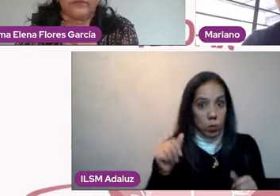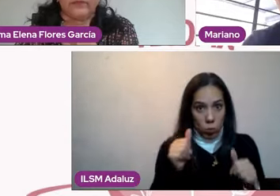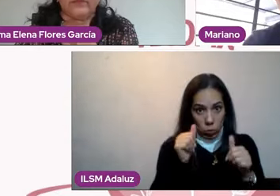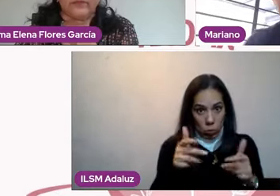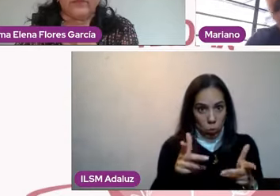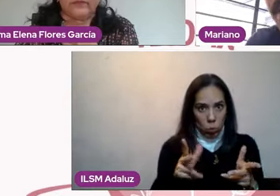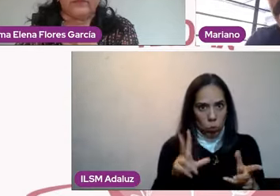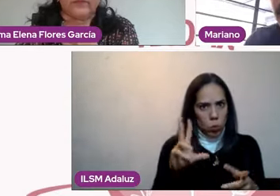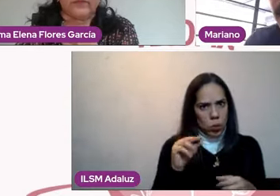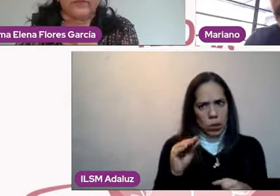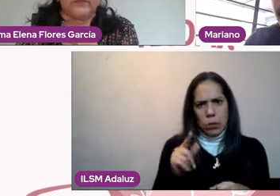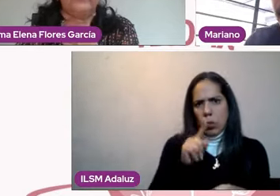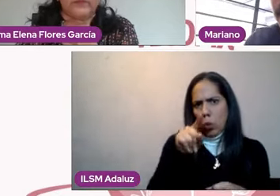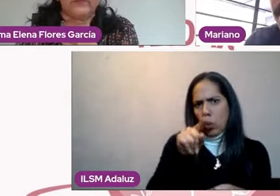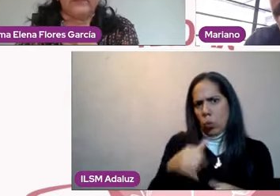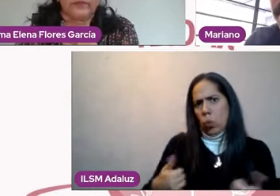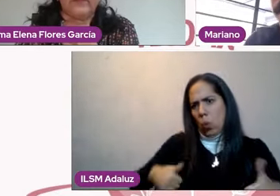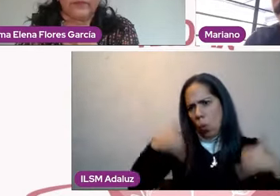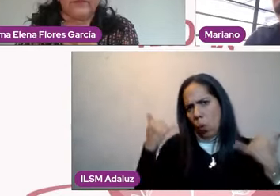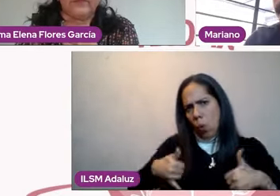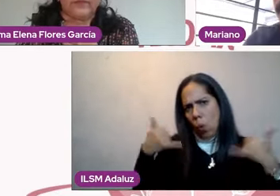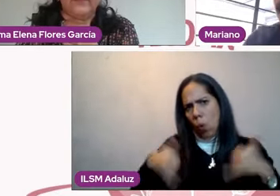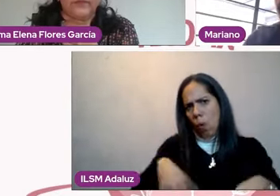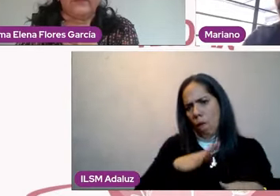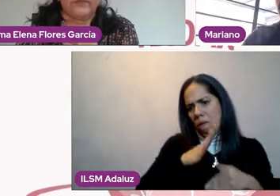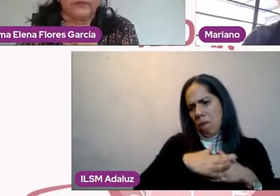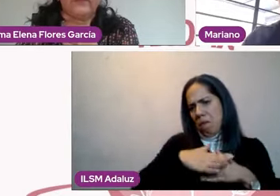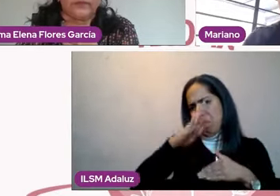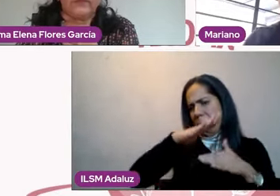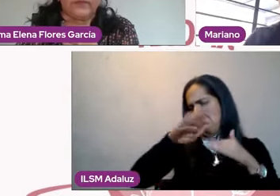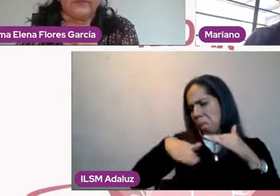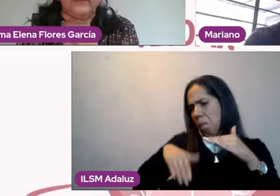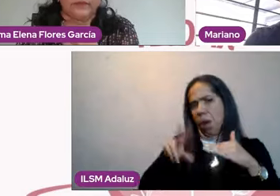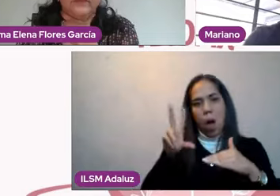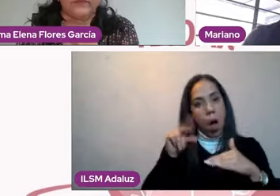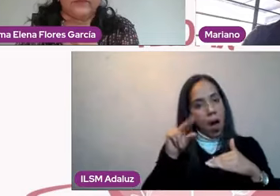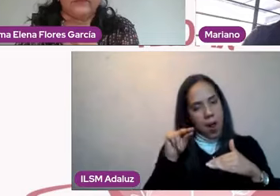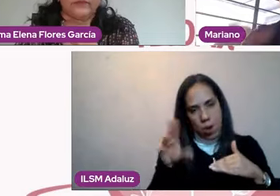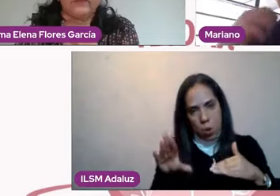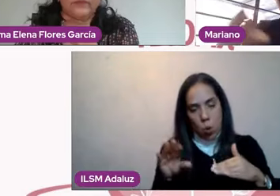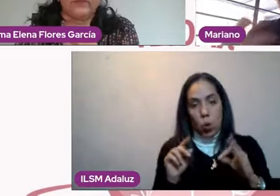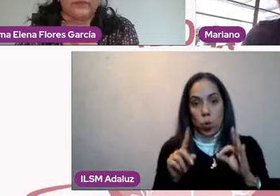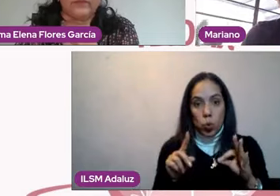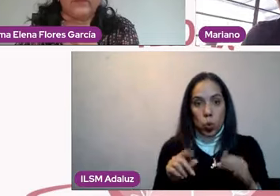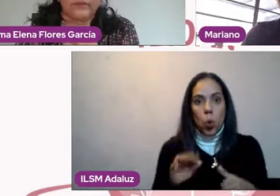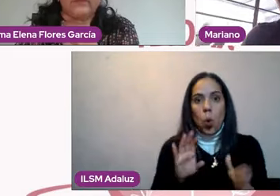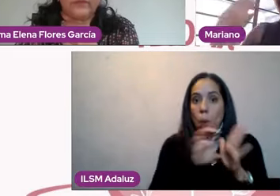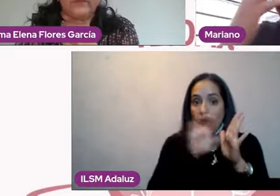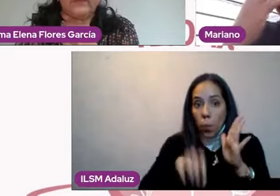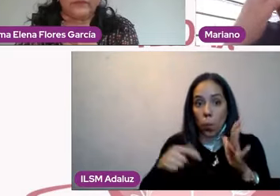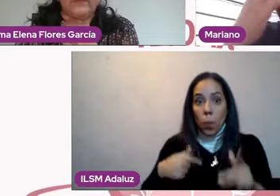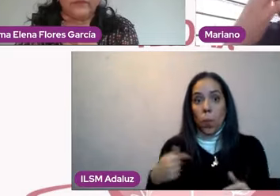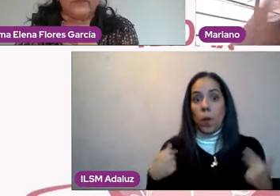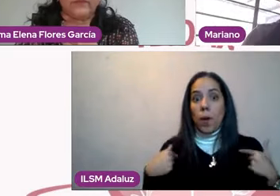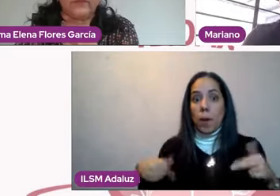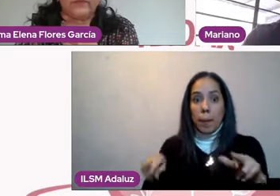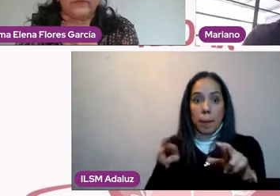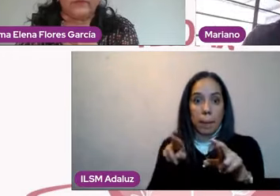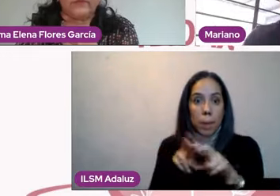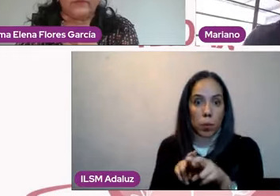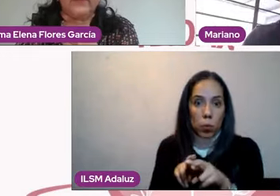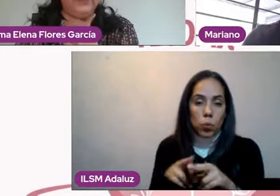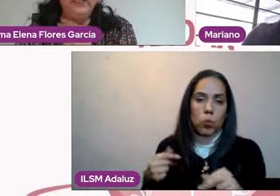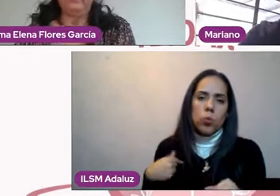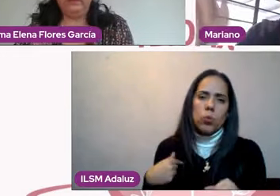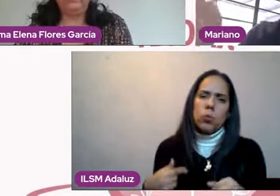jóvenes, ¿no? Yo trabajo tanto con adolescentes, es increíble la cantidad de veces que no son